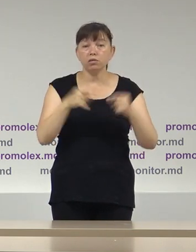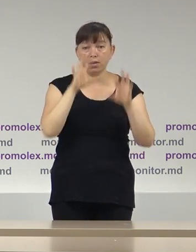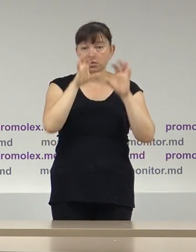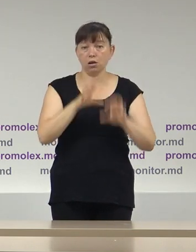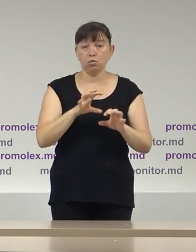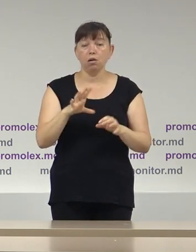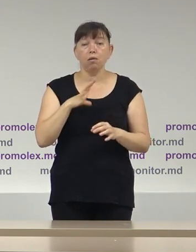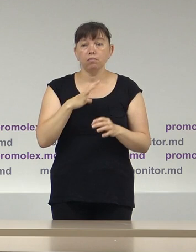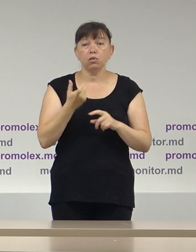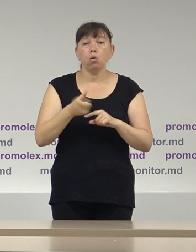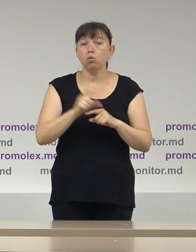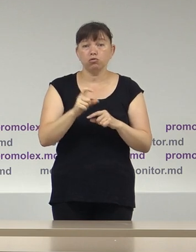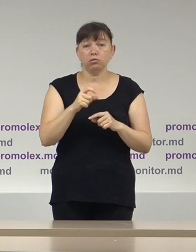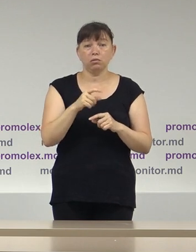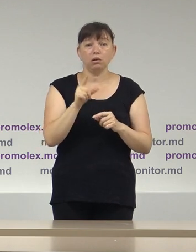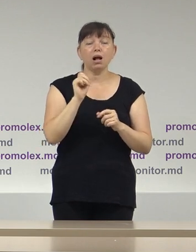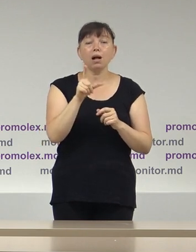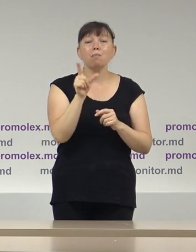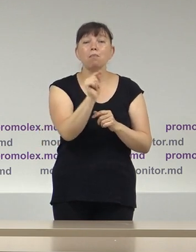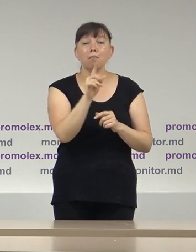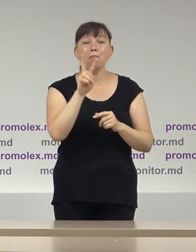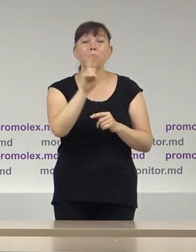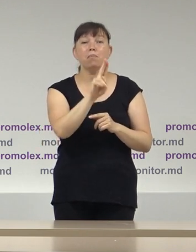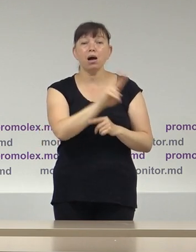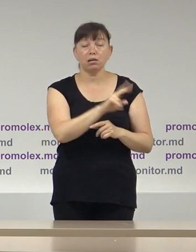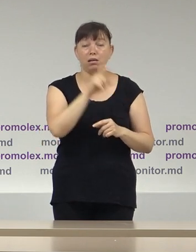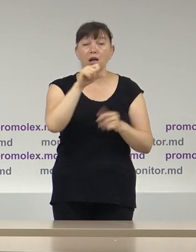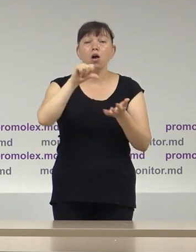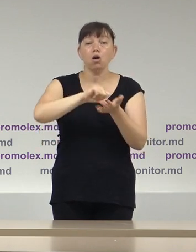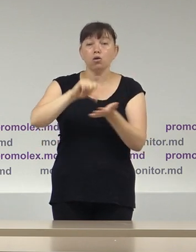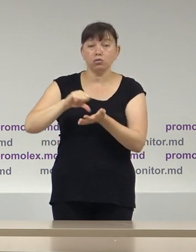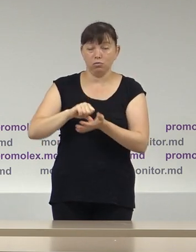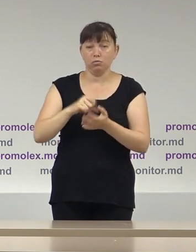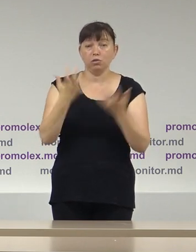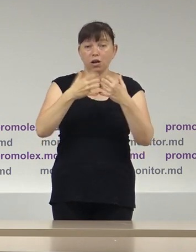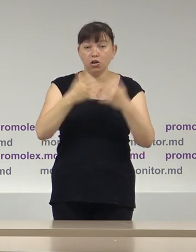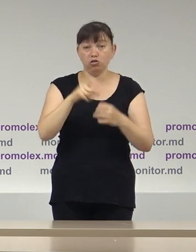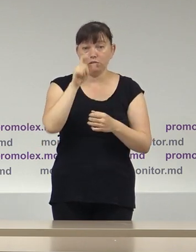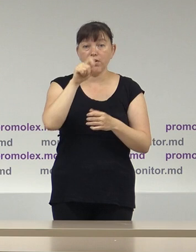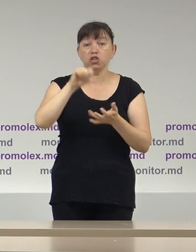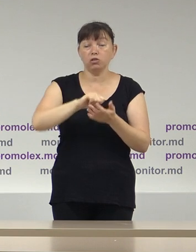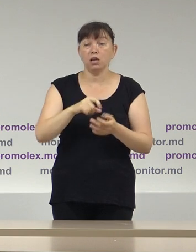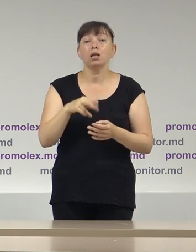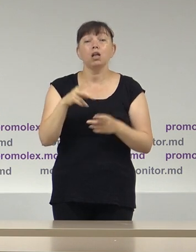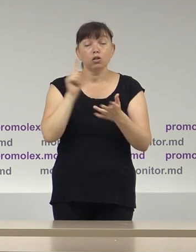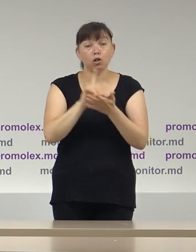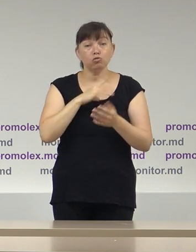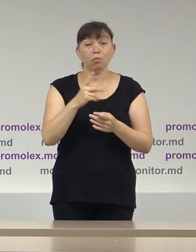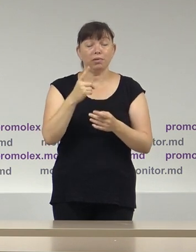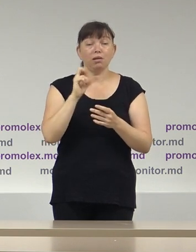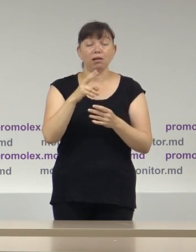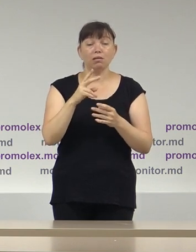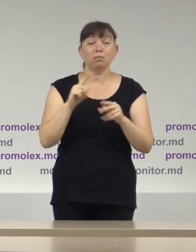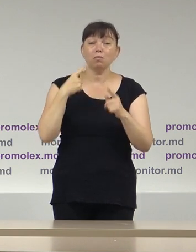cu un număr par de membri. Aici trebuie să spunem că CEC poate completa acest număr cu